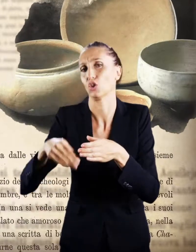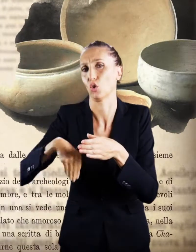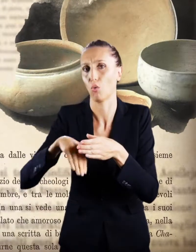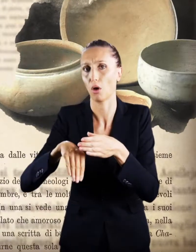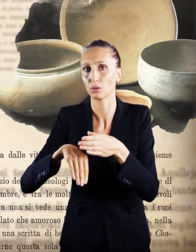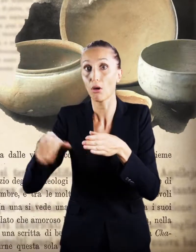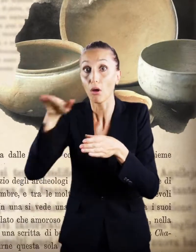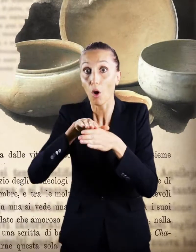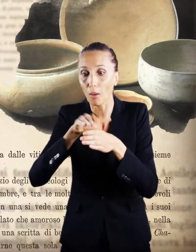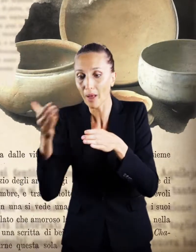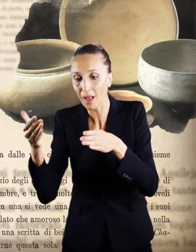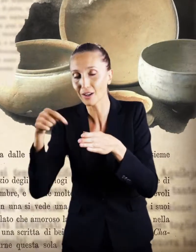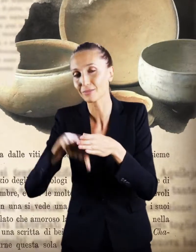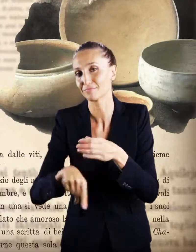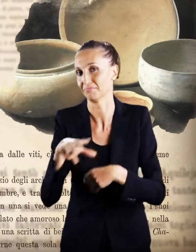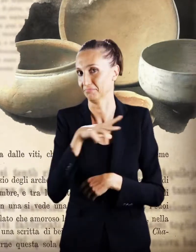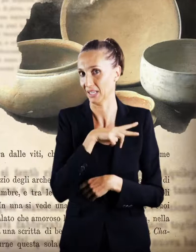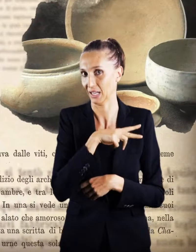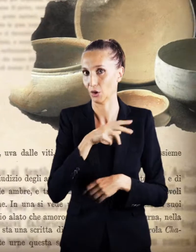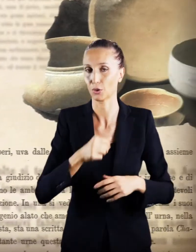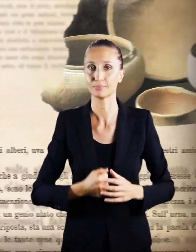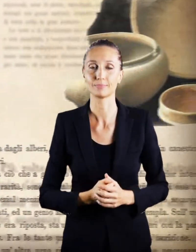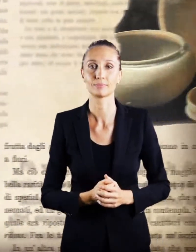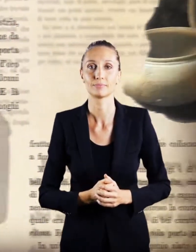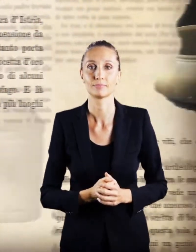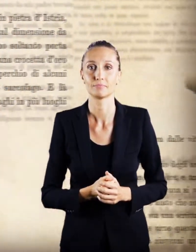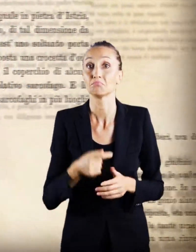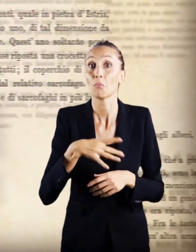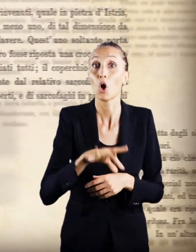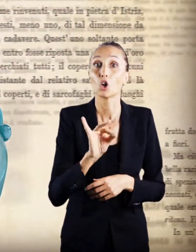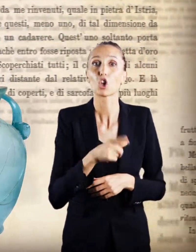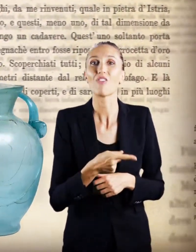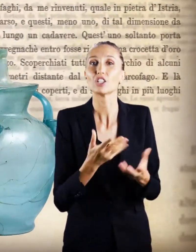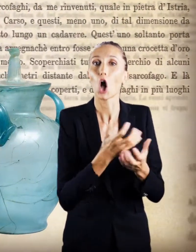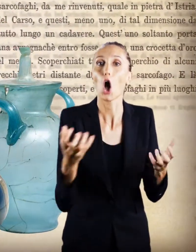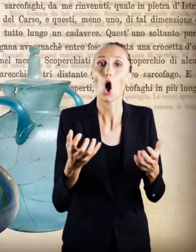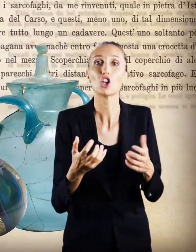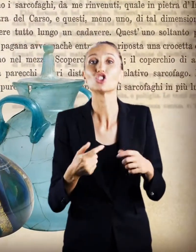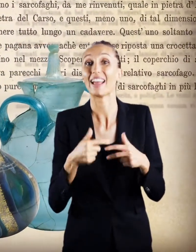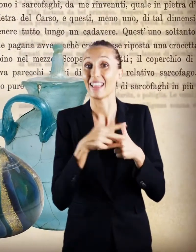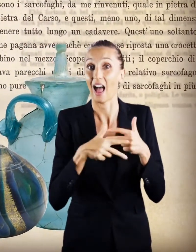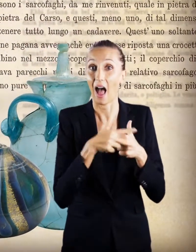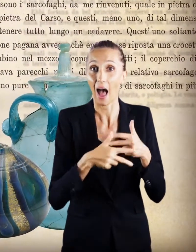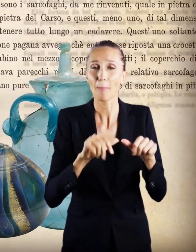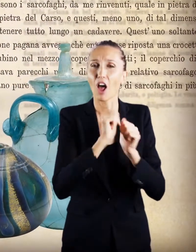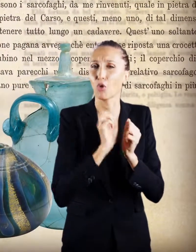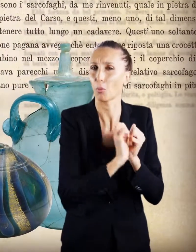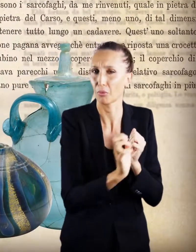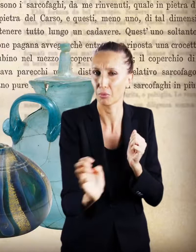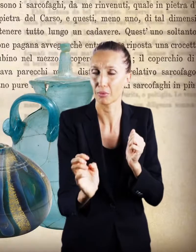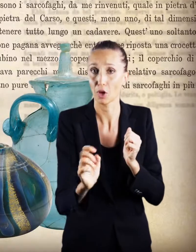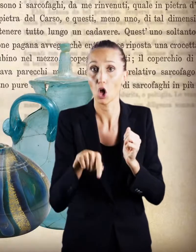suggellate potei fare buona pesca. Raccolsi oggetti d'ambra di più sorta e molti, una